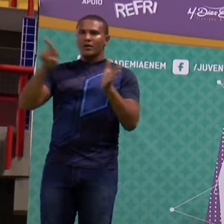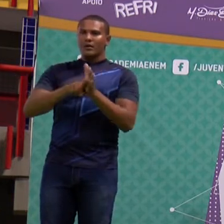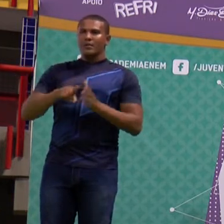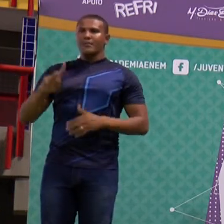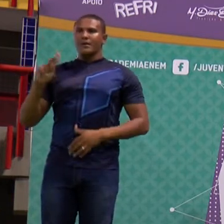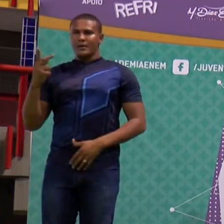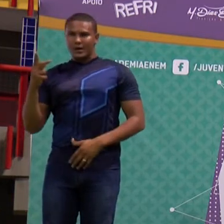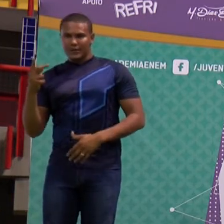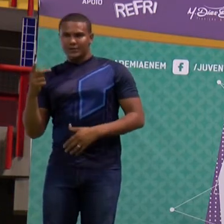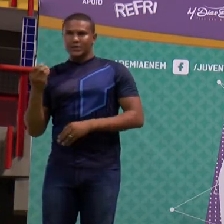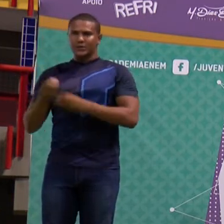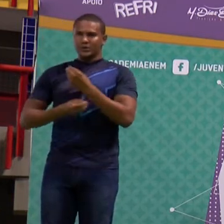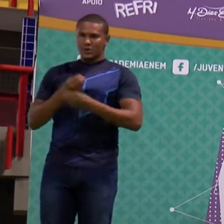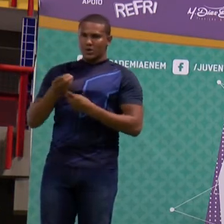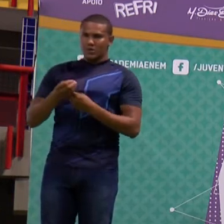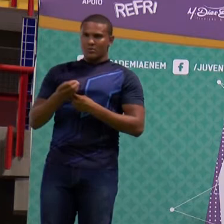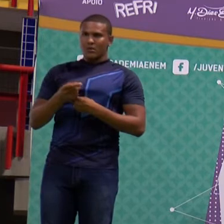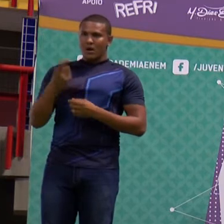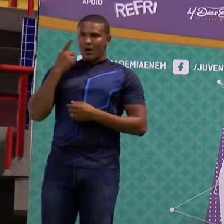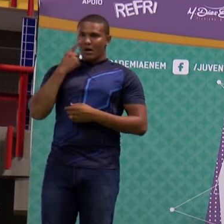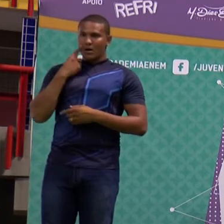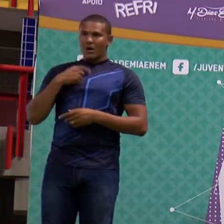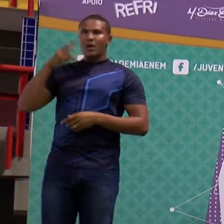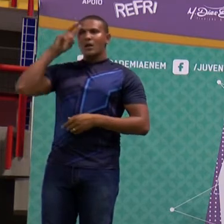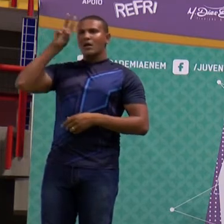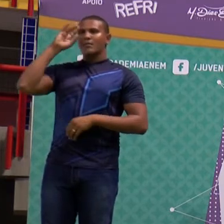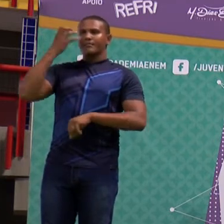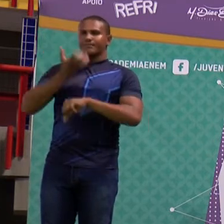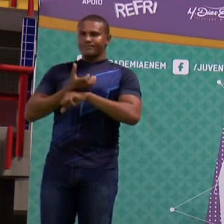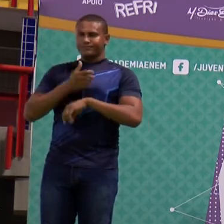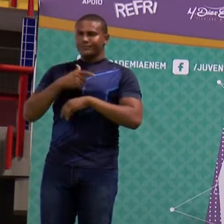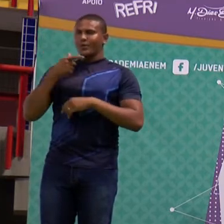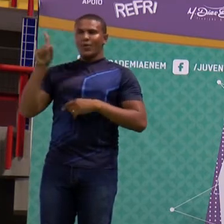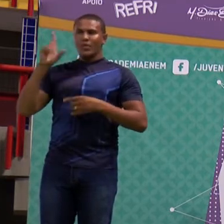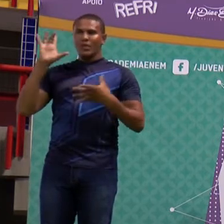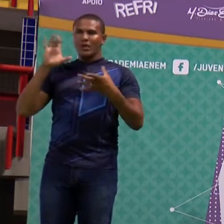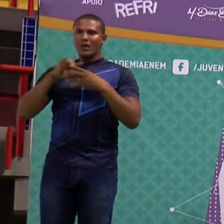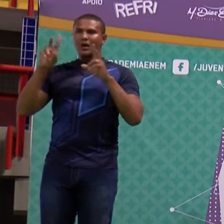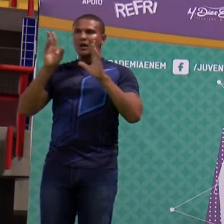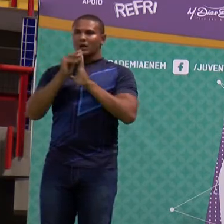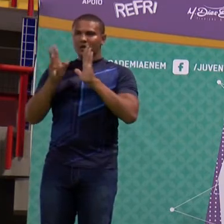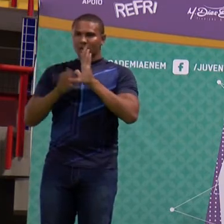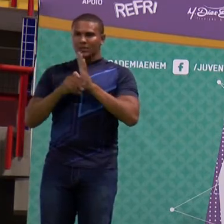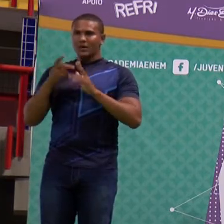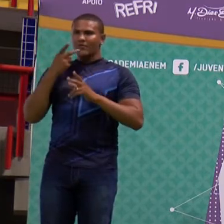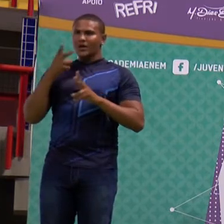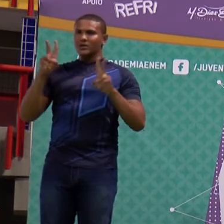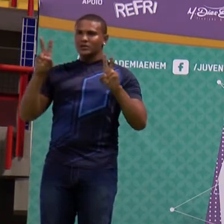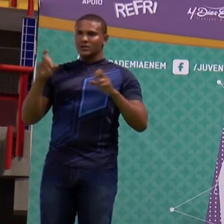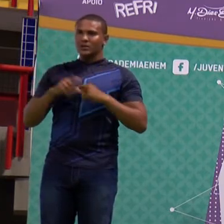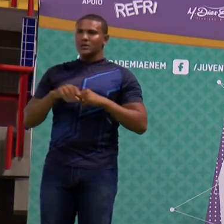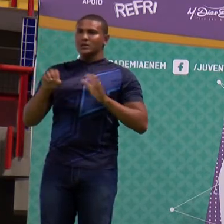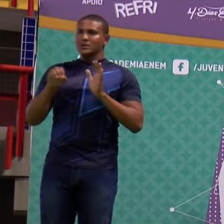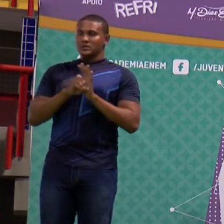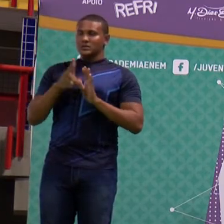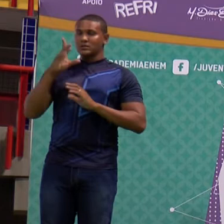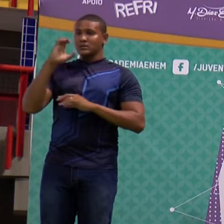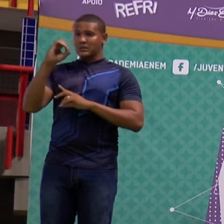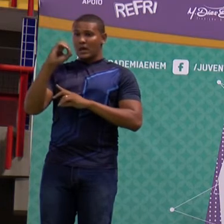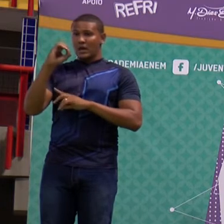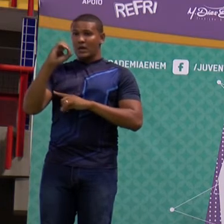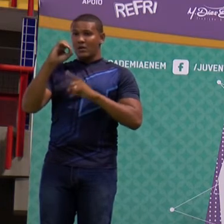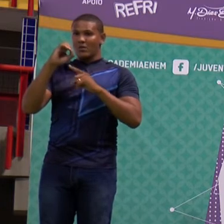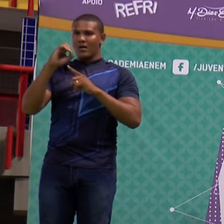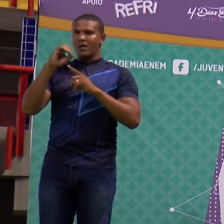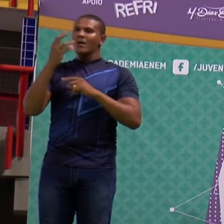hidrogênio. Aí a gente já lembra outra matéria, né? Quando essa subtração dá zero, o ácido é considerado fraco, né? Quando dá um é